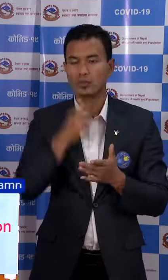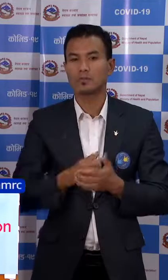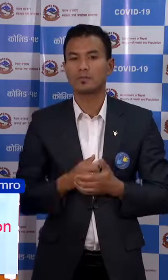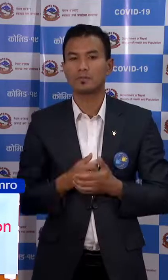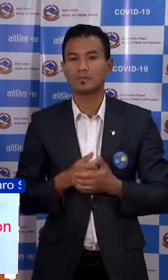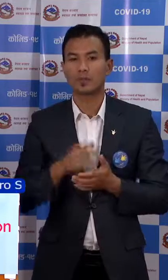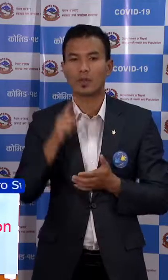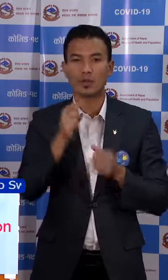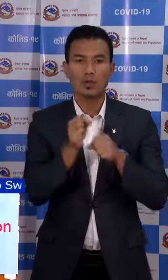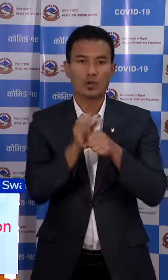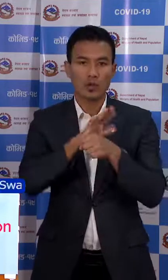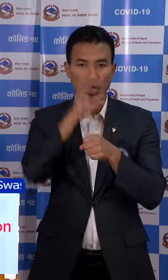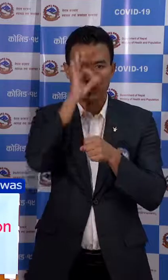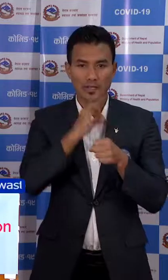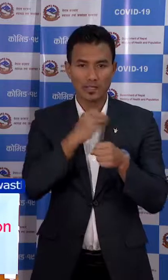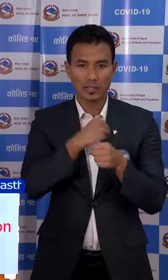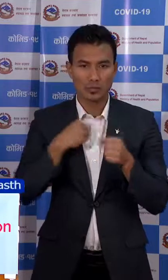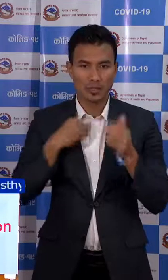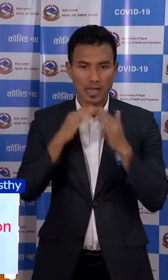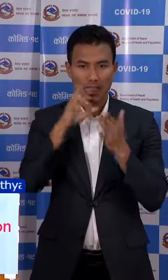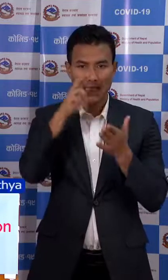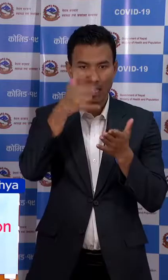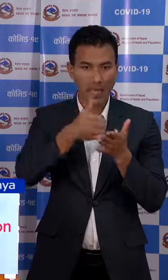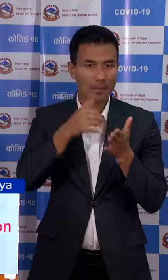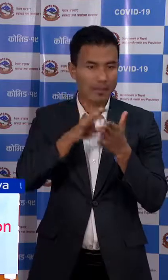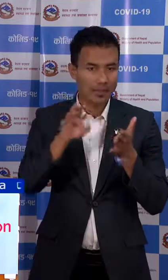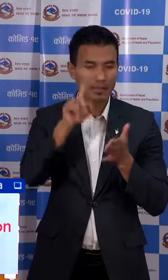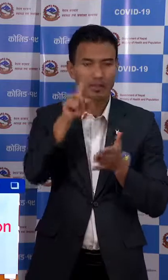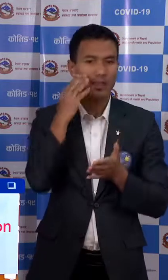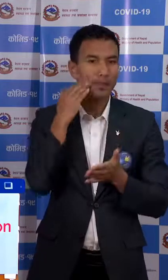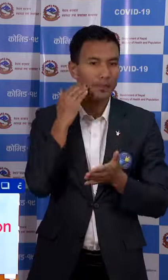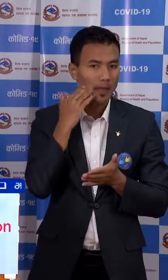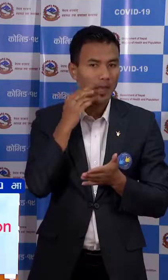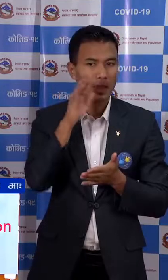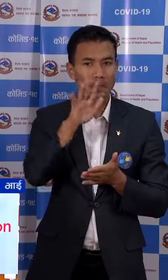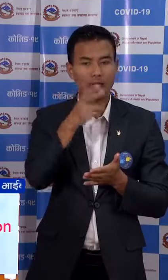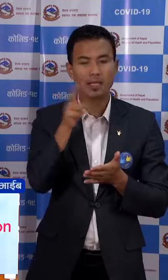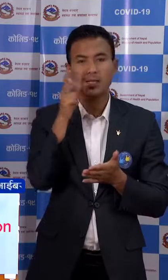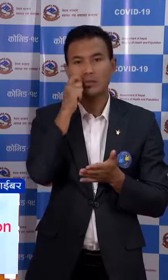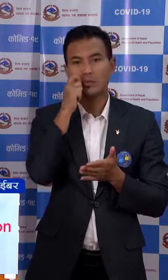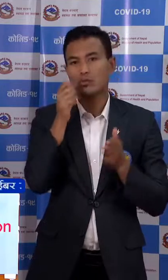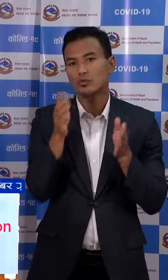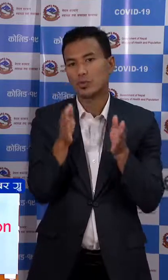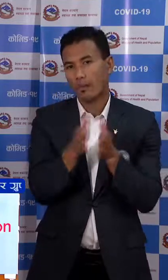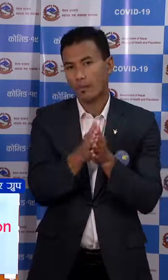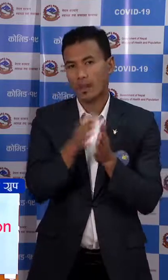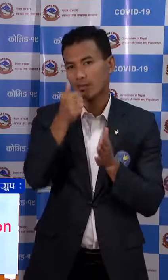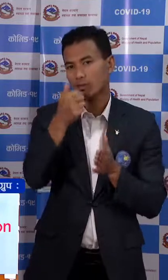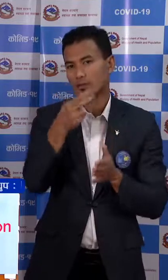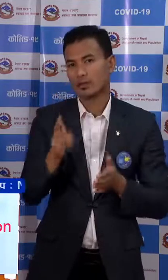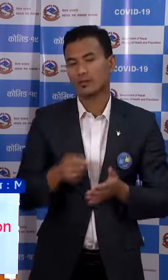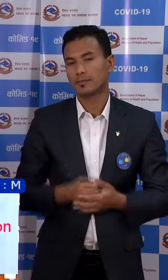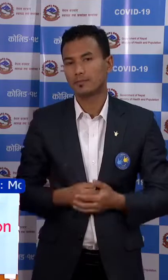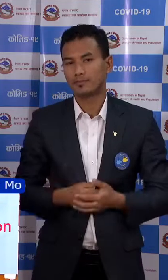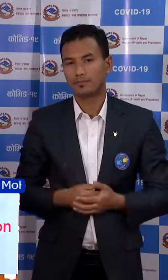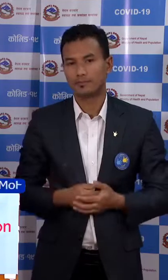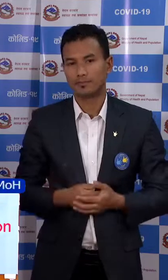पुरोना विशेश अस्पताल दांग बाट एक महिला र पांच पुरुष गरी छा जना